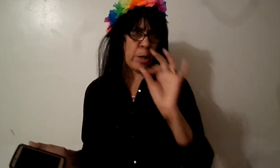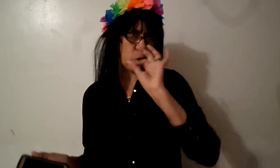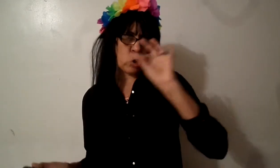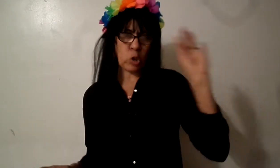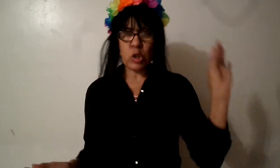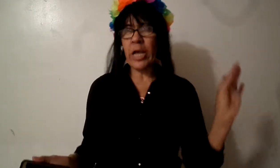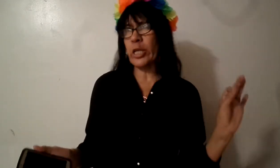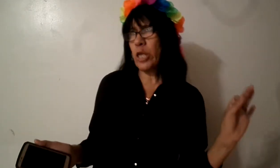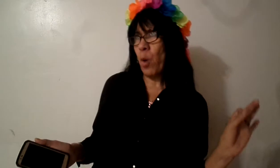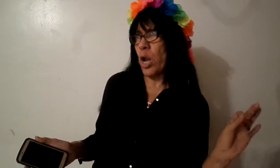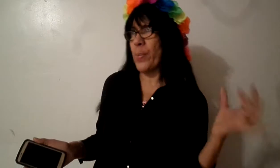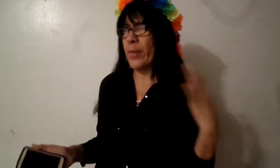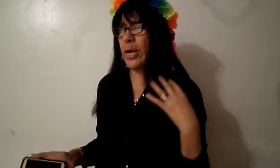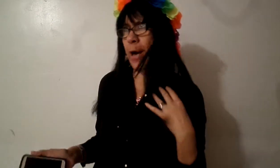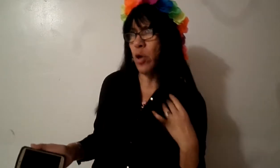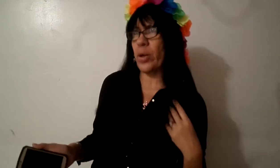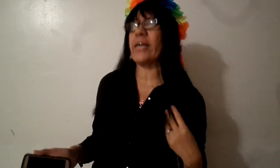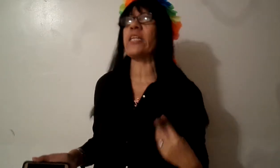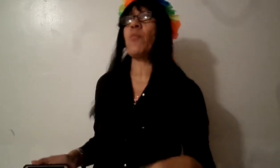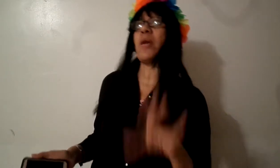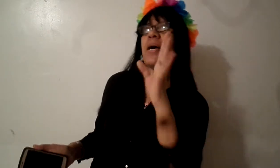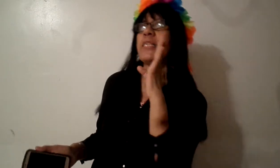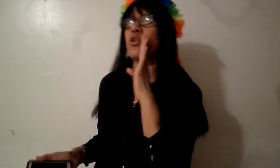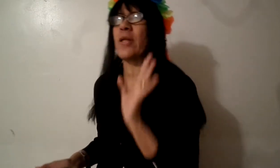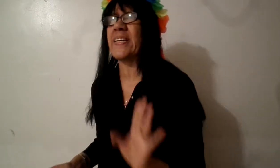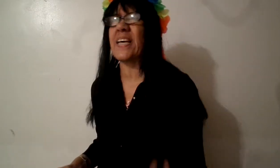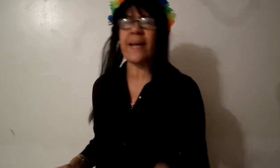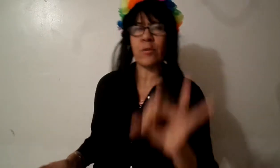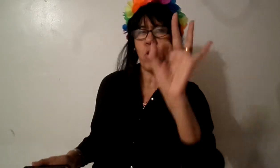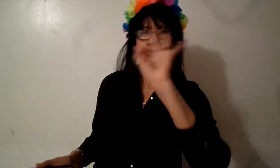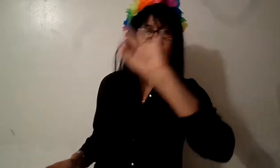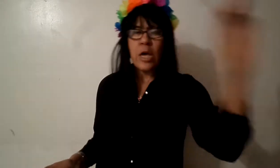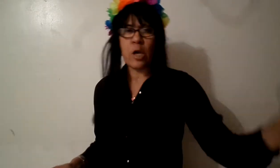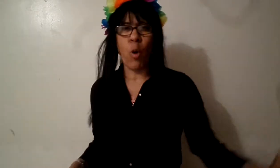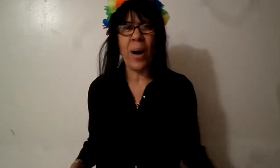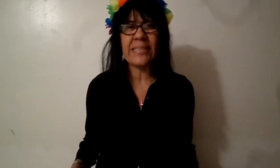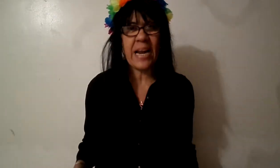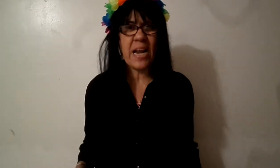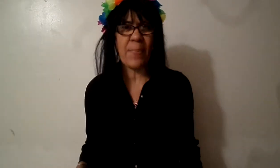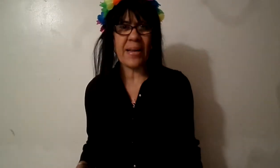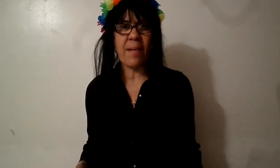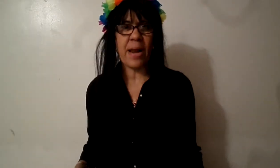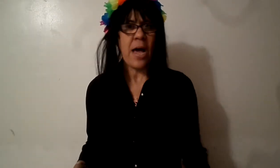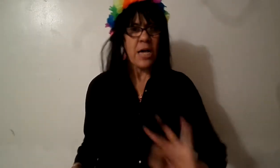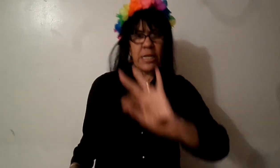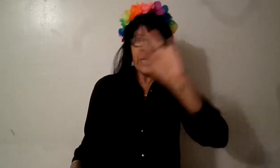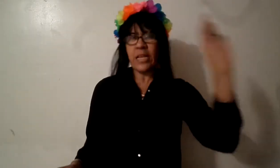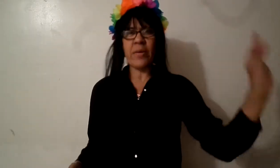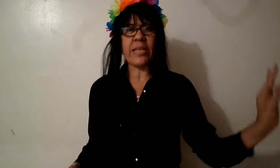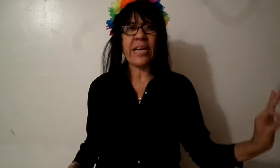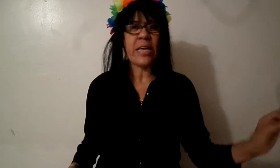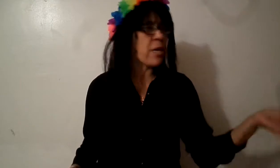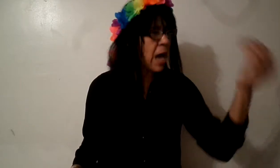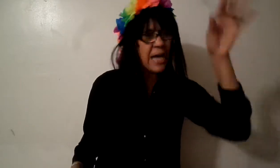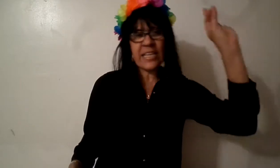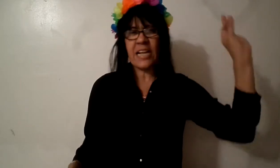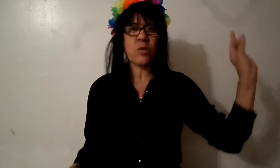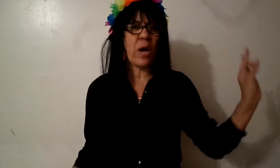que nosotros ahí tenemos el predicador ¿para qué tenemos la evangelista Yolanda Sala que nos va a traer la palabra? ella viene aquí a tirarse un aire